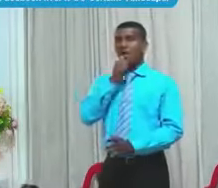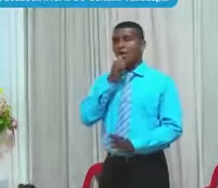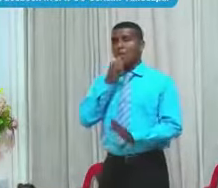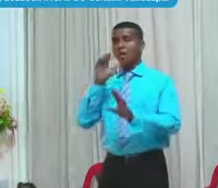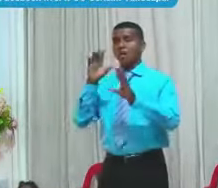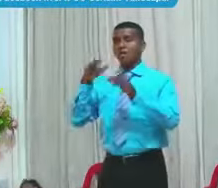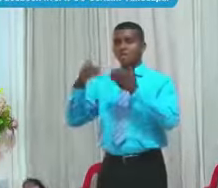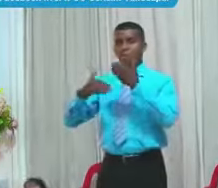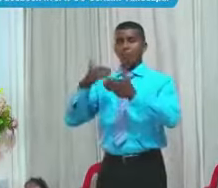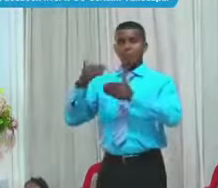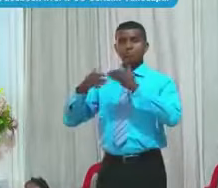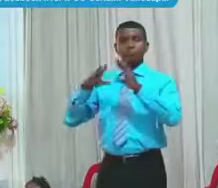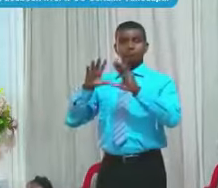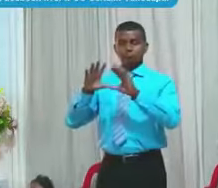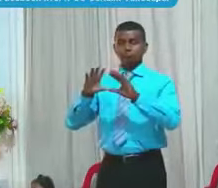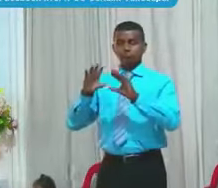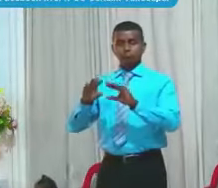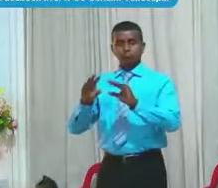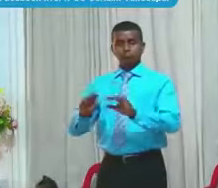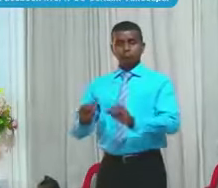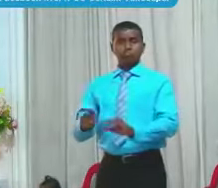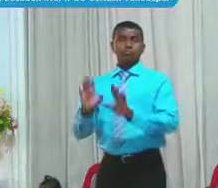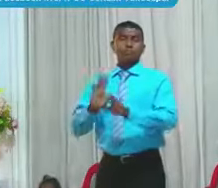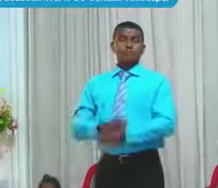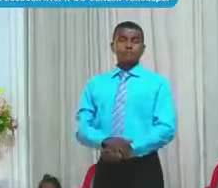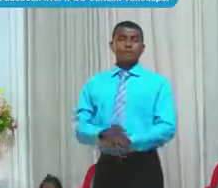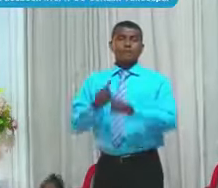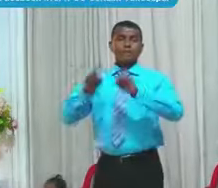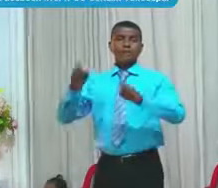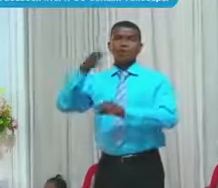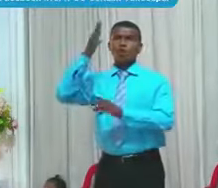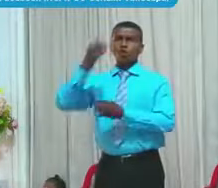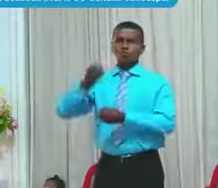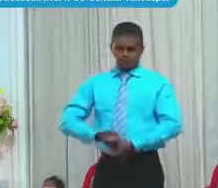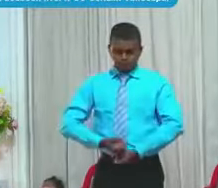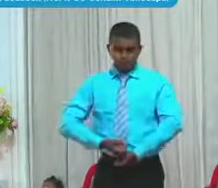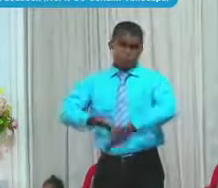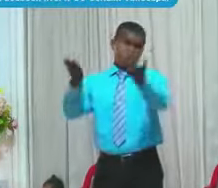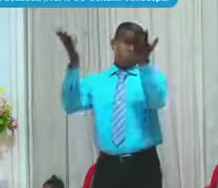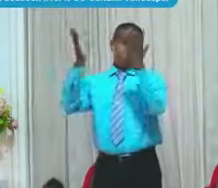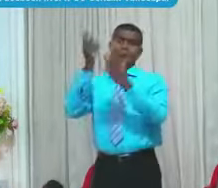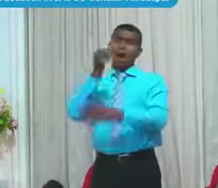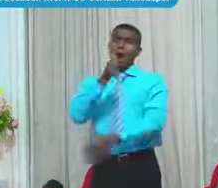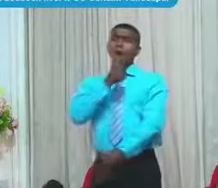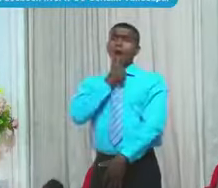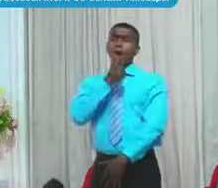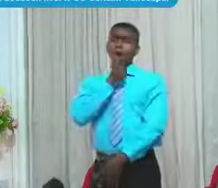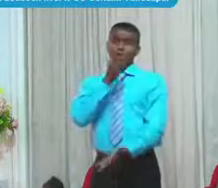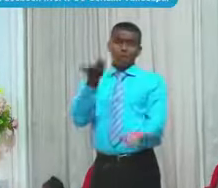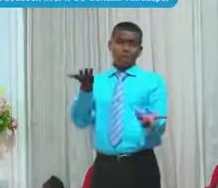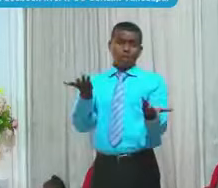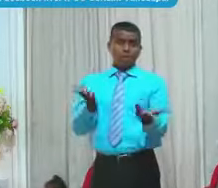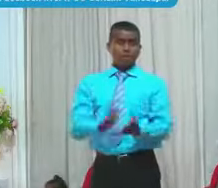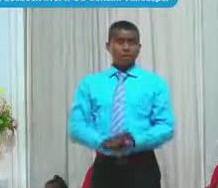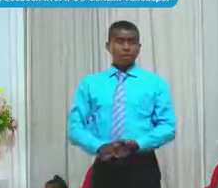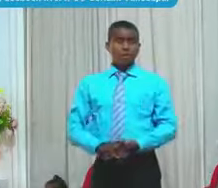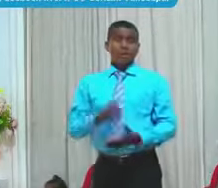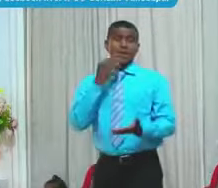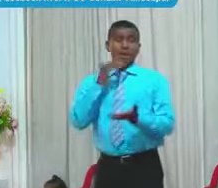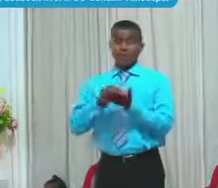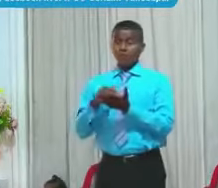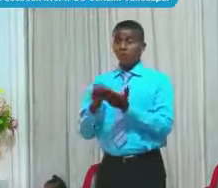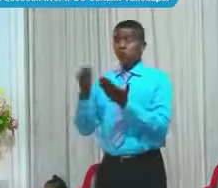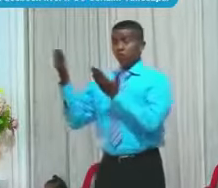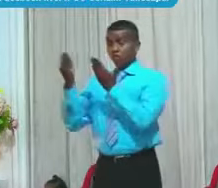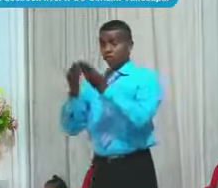Así que Pero Dios Dio el agua En abundancia Uno lo que paga No es el agua Paga el servicio De que le traigan El agua a la casa